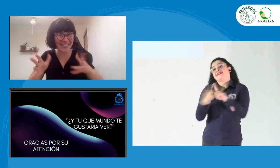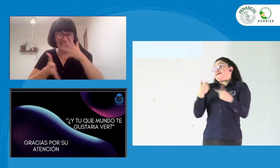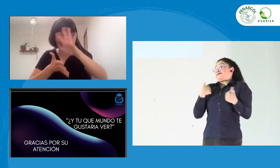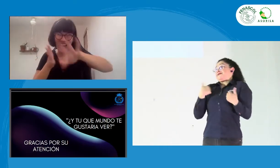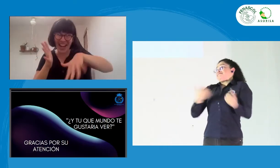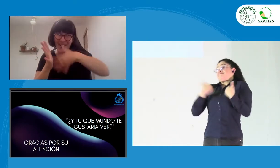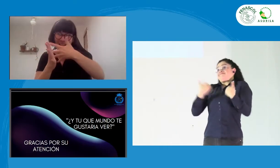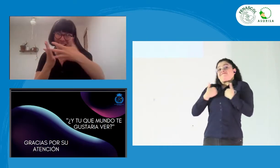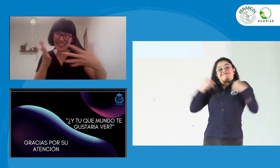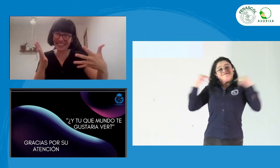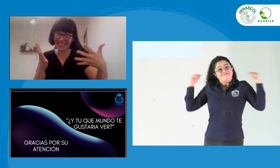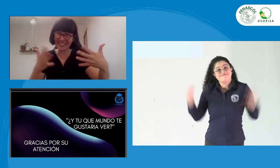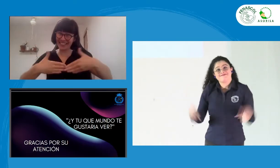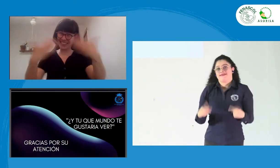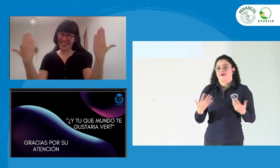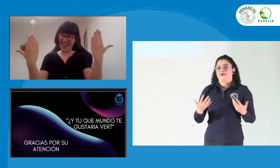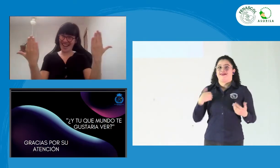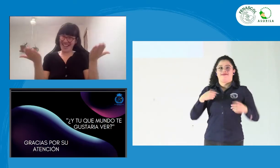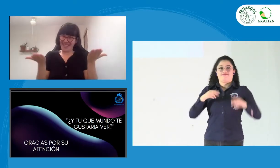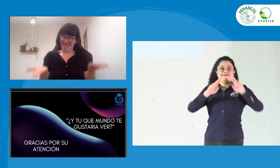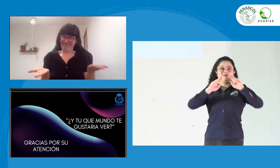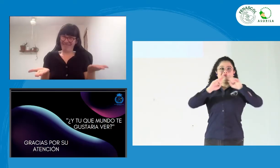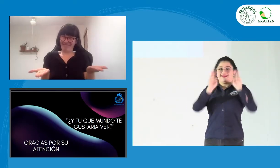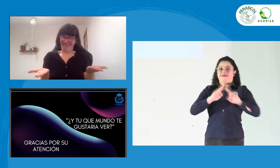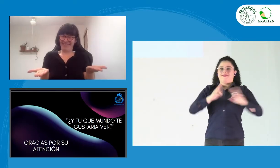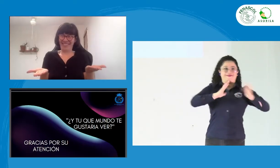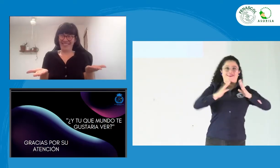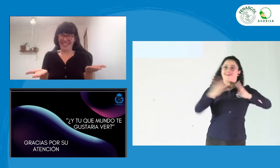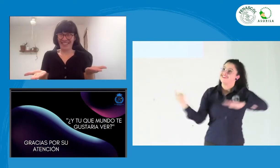¡Feliz Día Internacional de la Lengua de Señas!